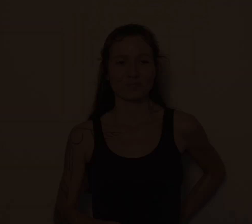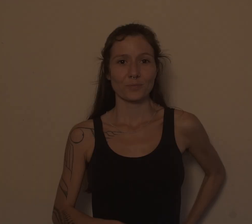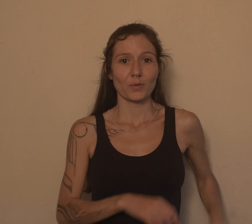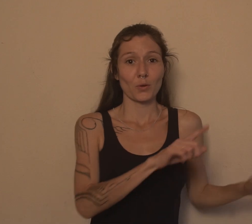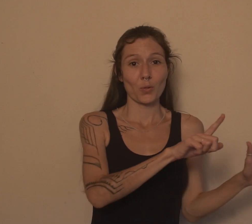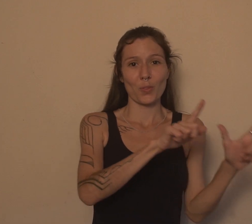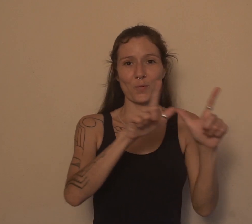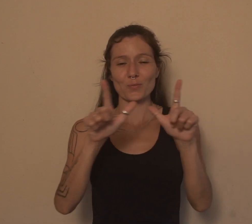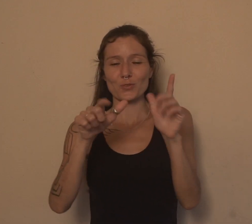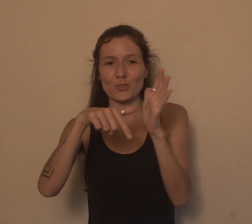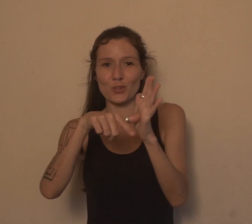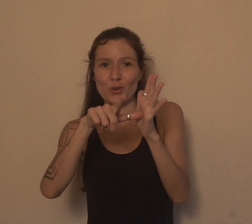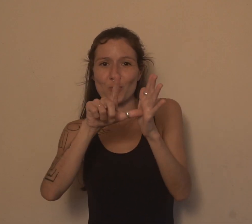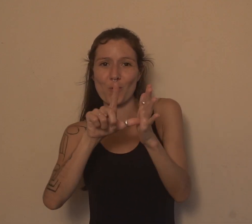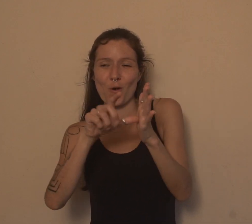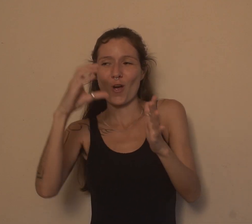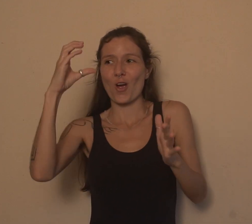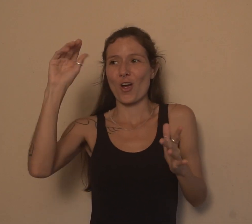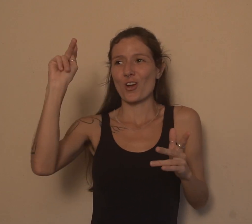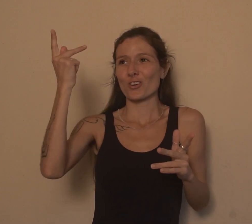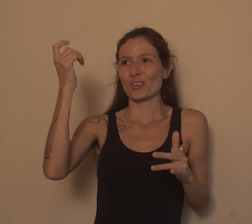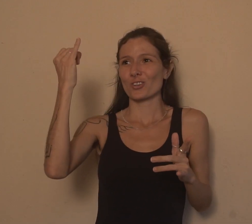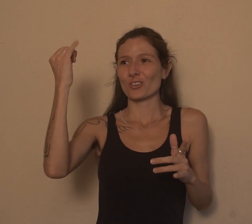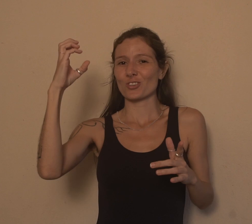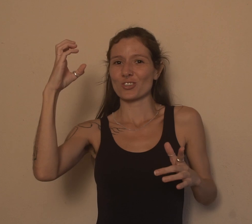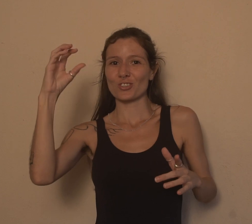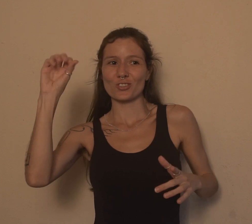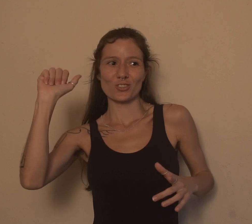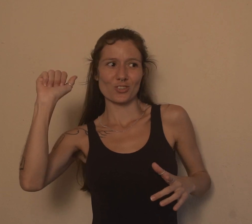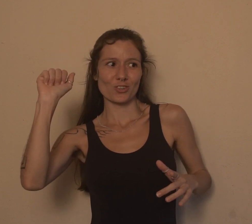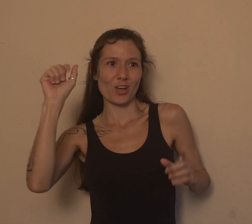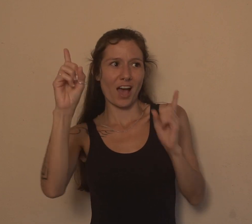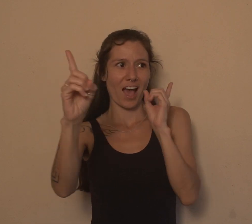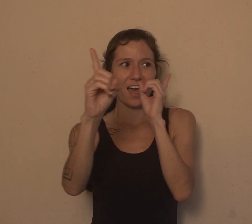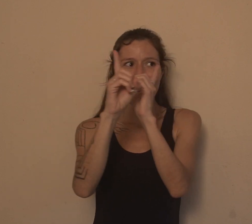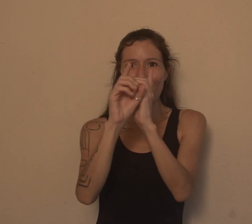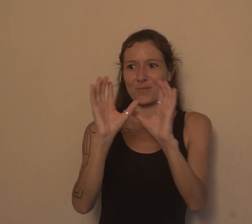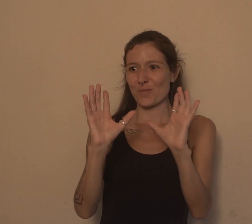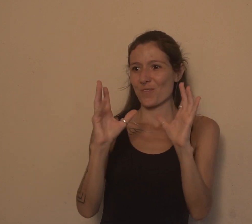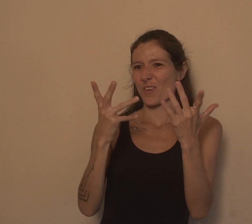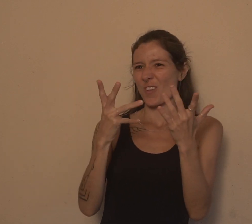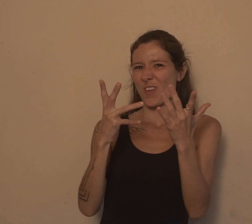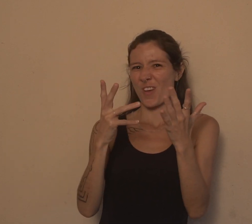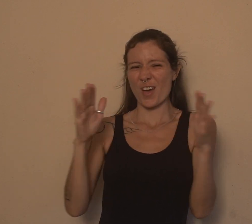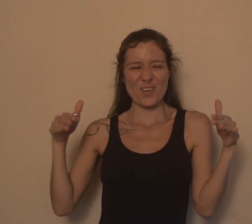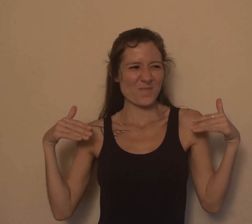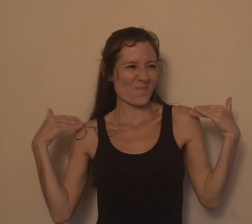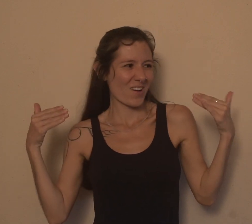No episódio anterior, Chica se atrai pela folia e vai até o meio da vila. É, menina Chica, tem muita